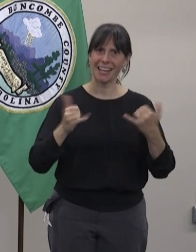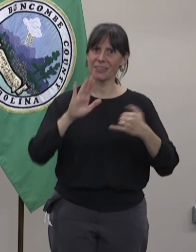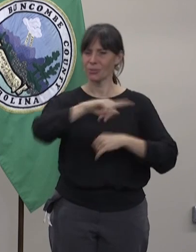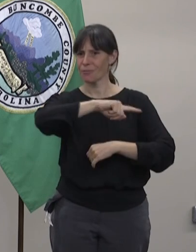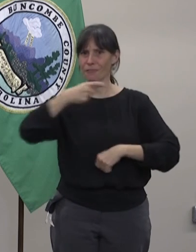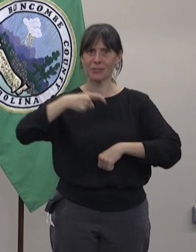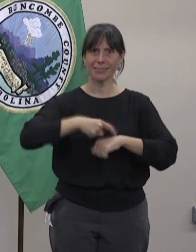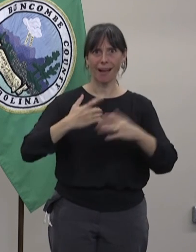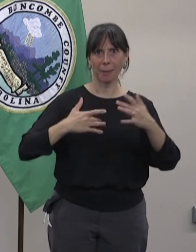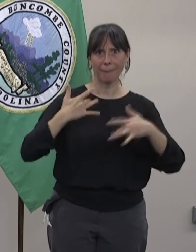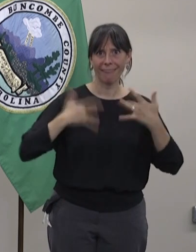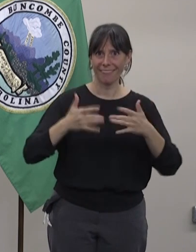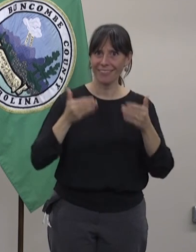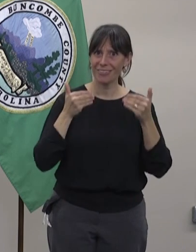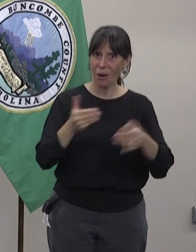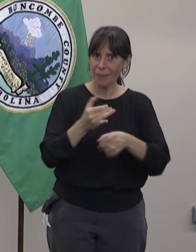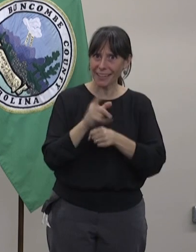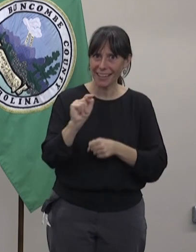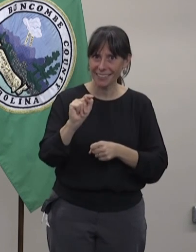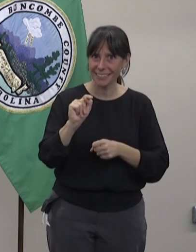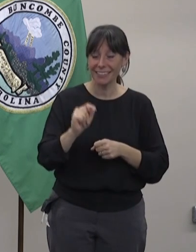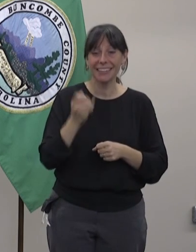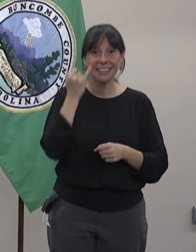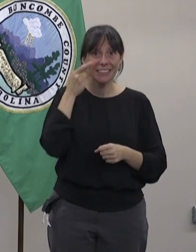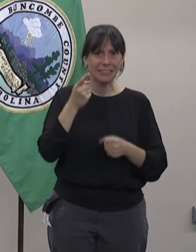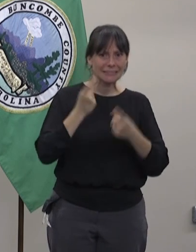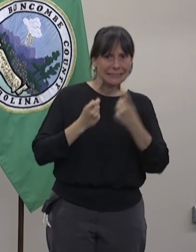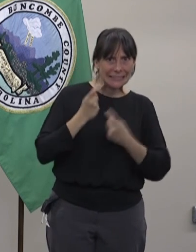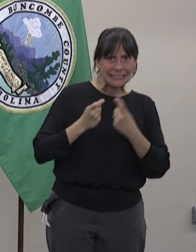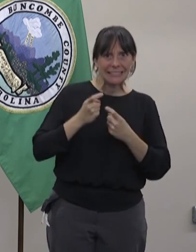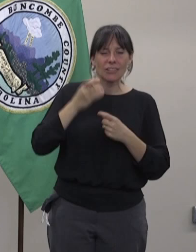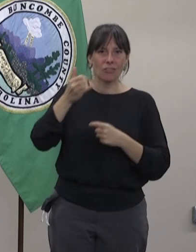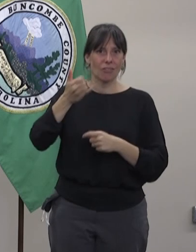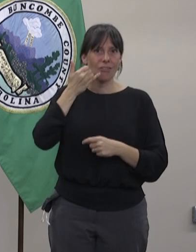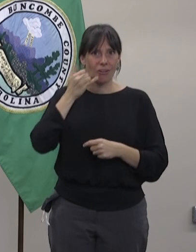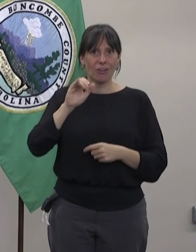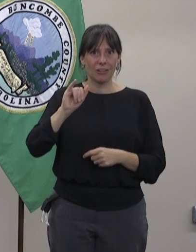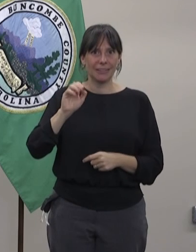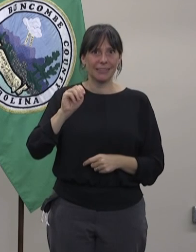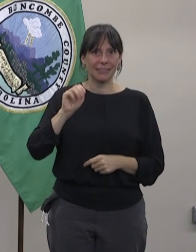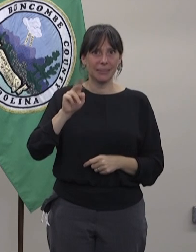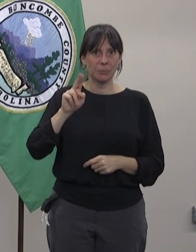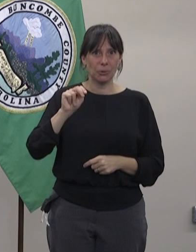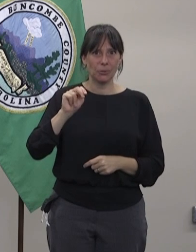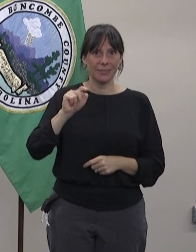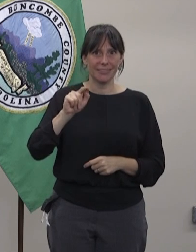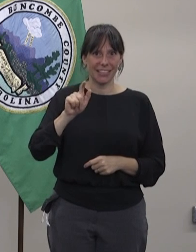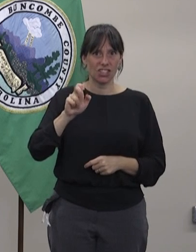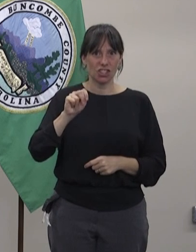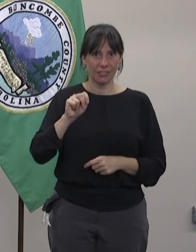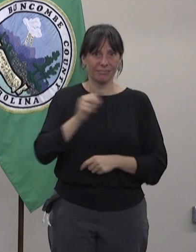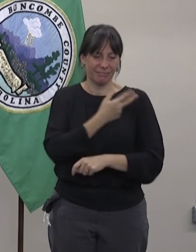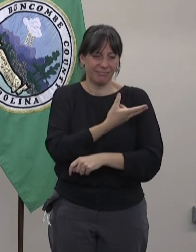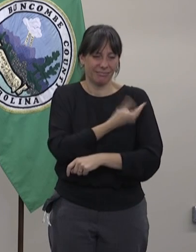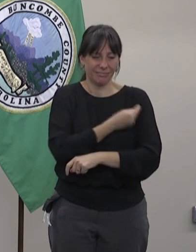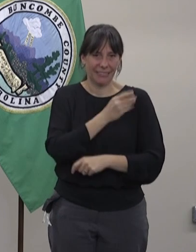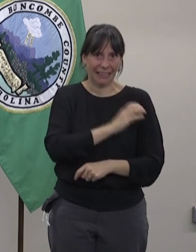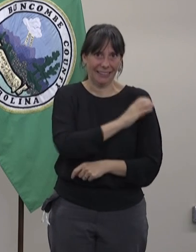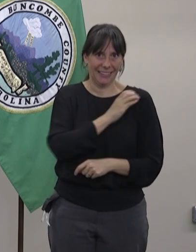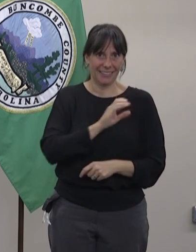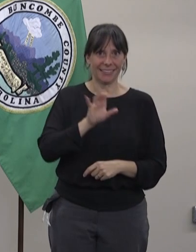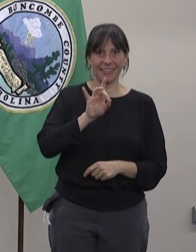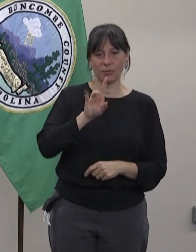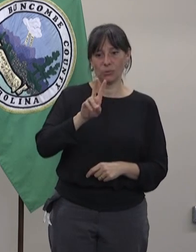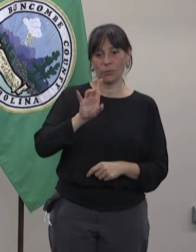Si no se han puesto la vacuna de la flu en el pasado, por favor, hagan lo posible por obtener